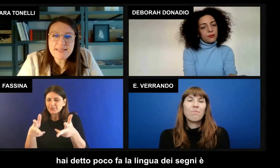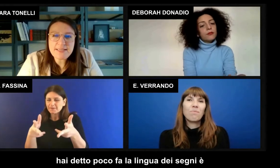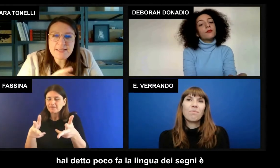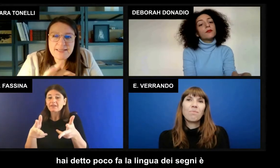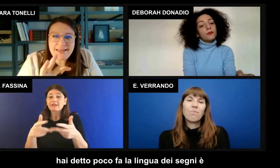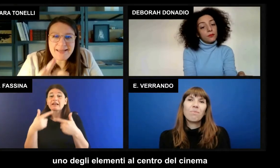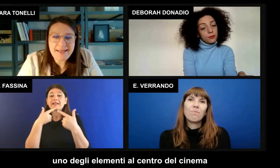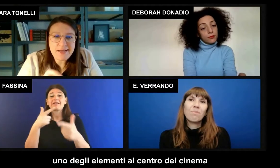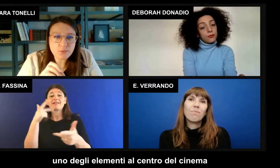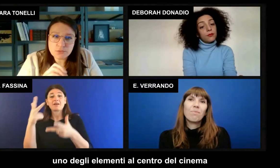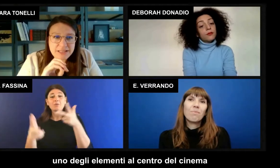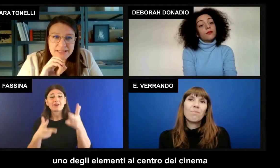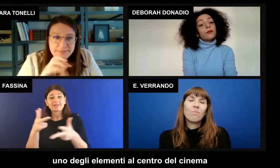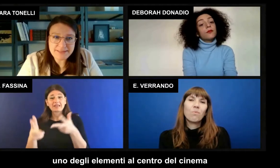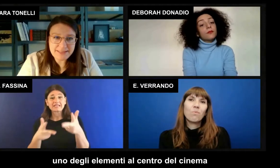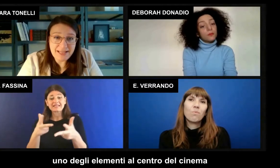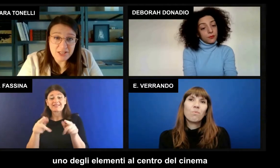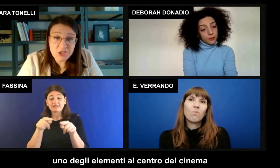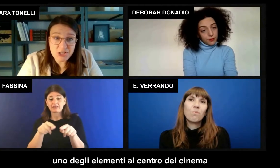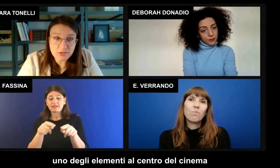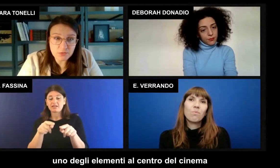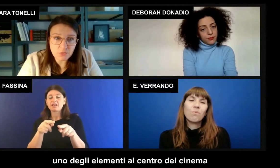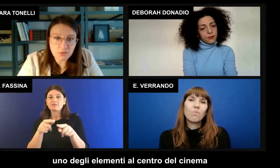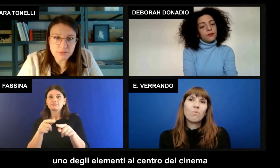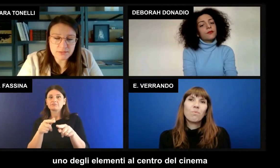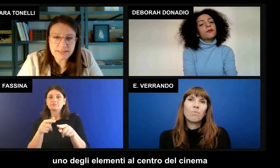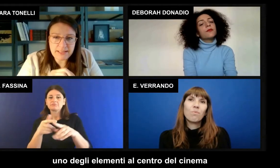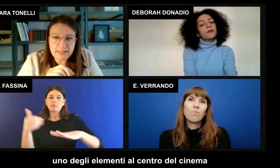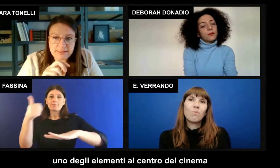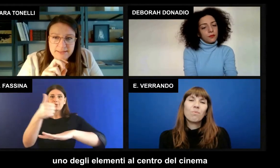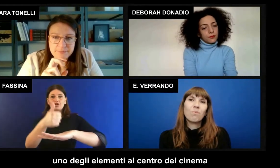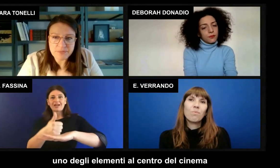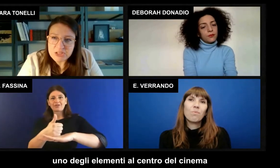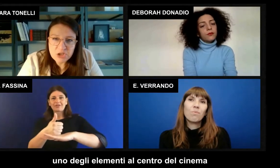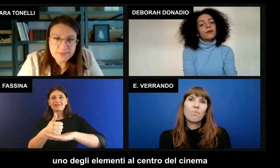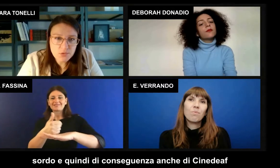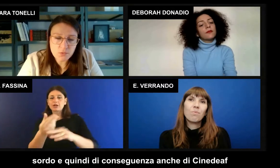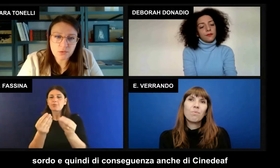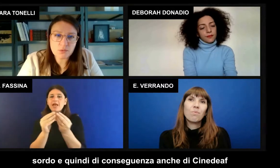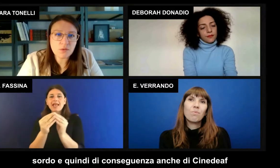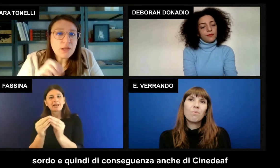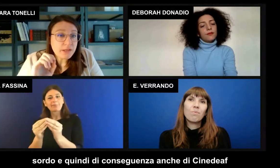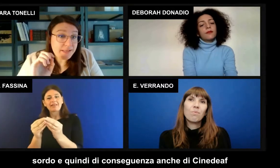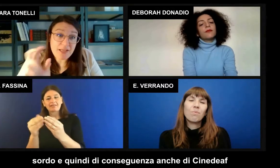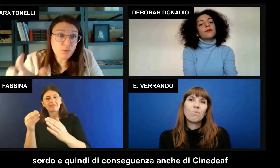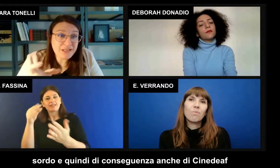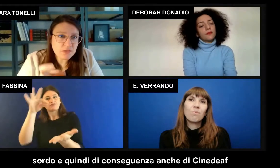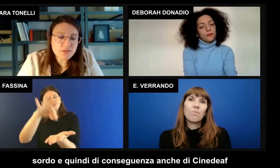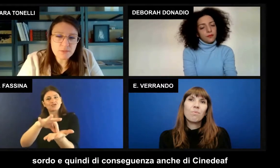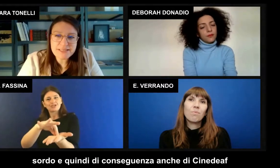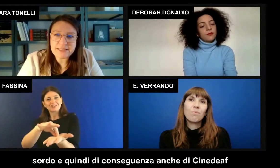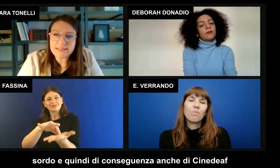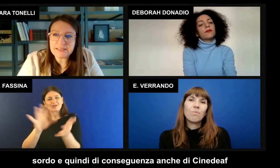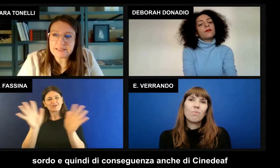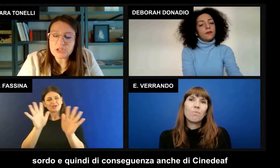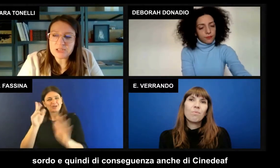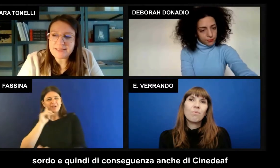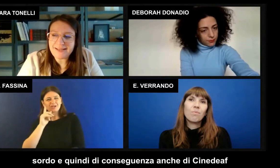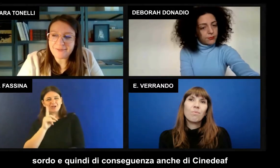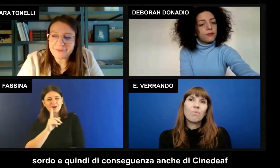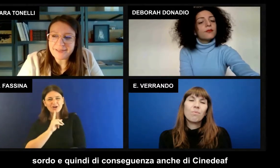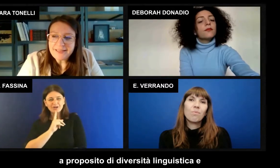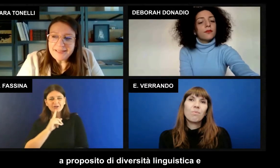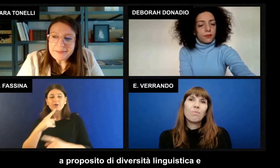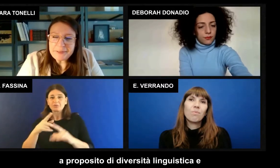lingua dei segni è uno degli elementi al centro del cinema sordo e quindi di conseguenza anche di